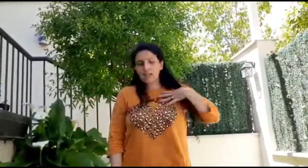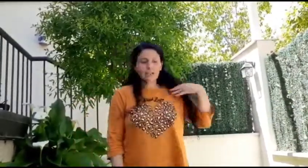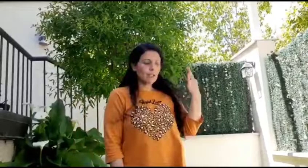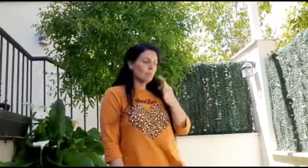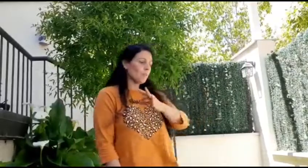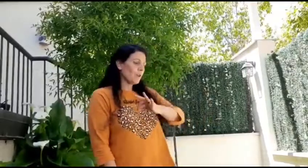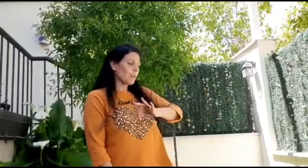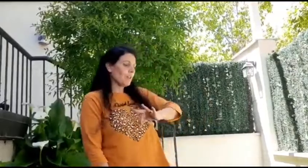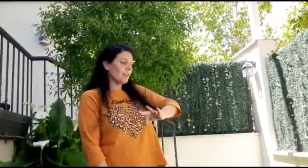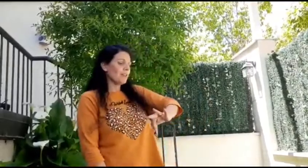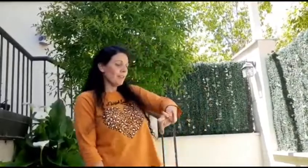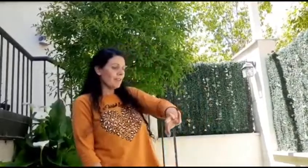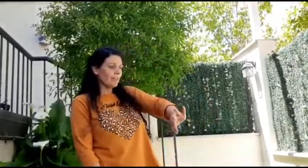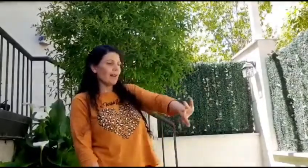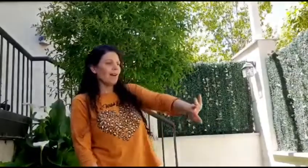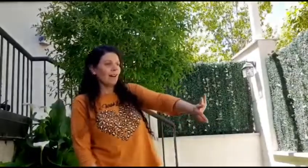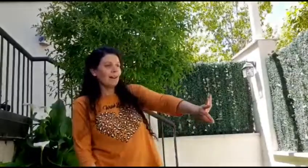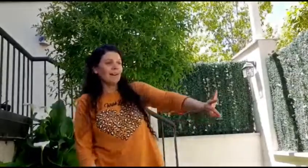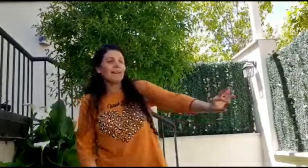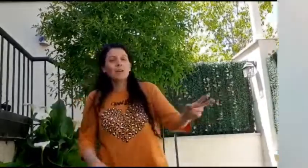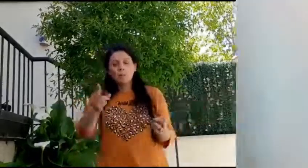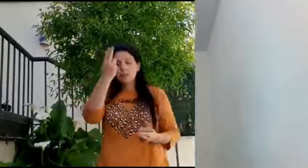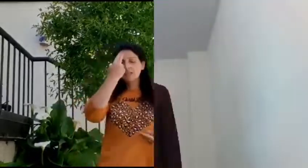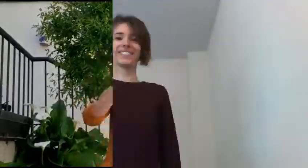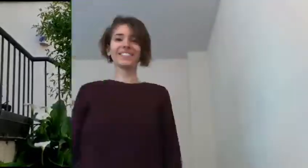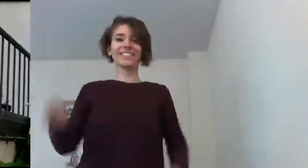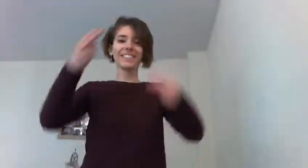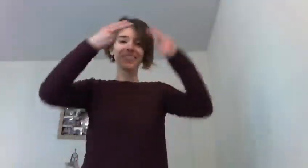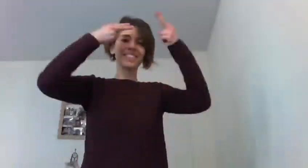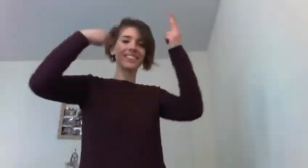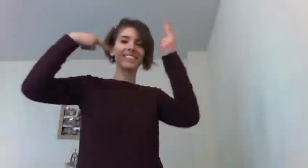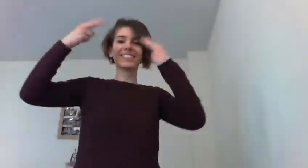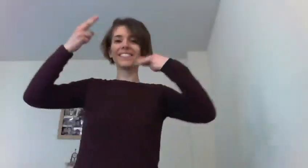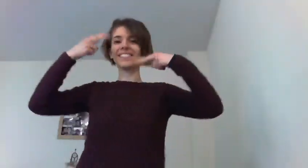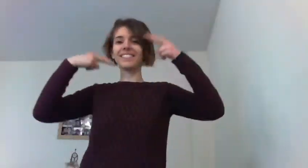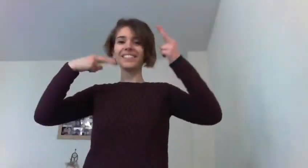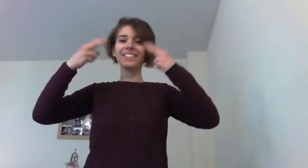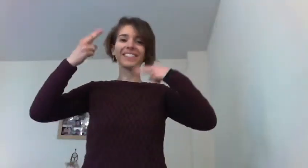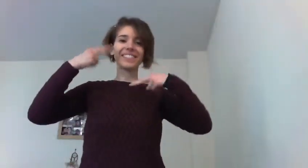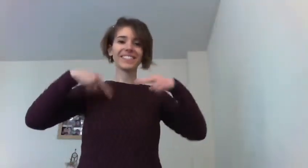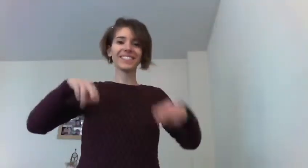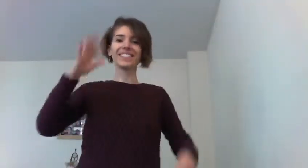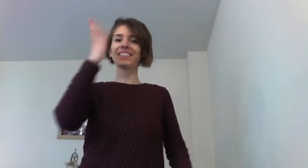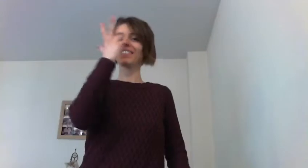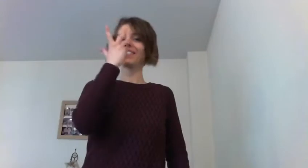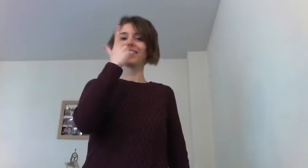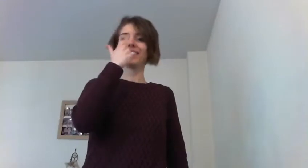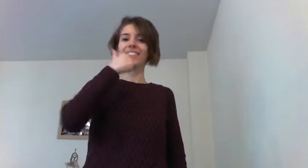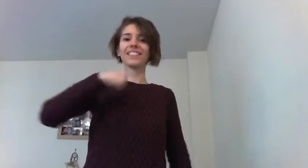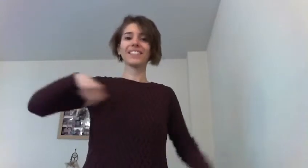se pueda Pintarse la cara, color